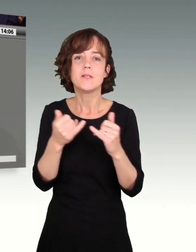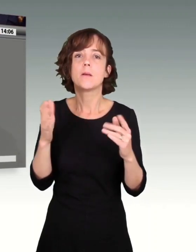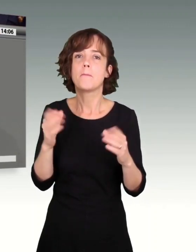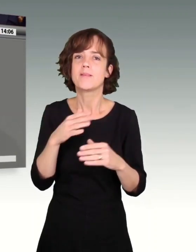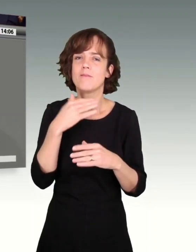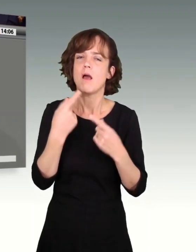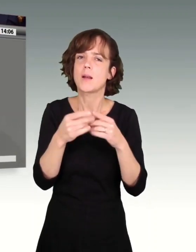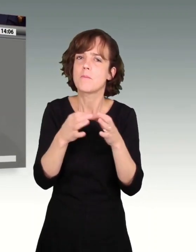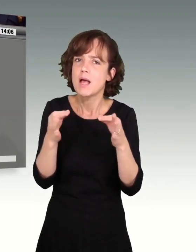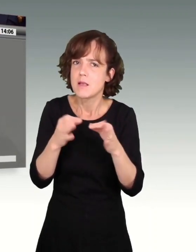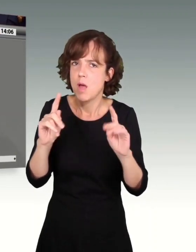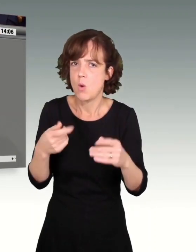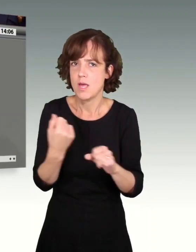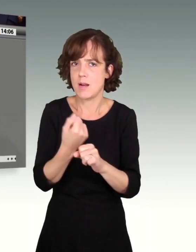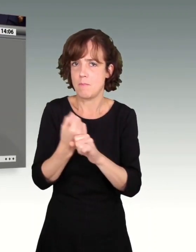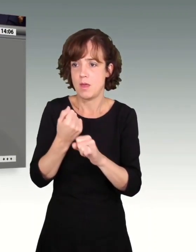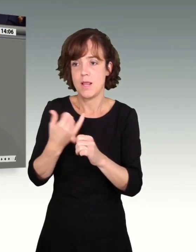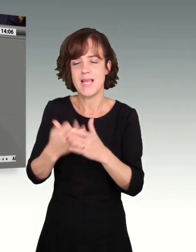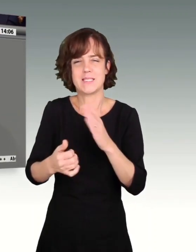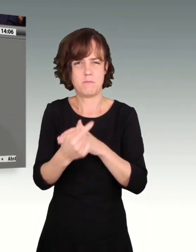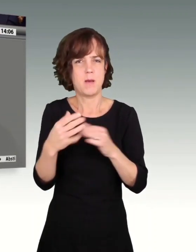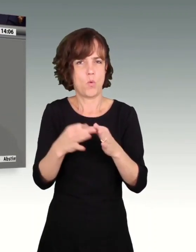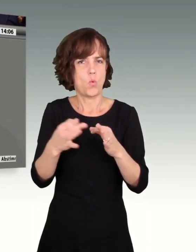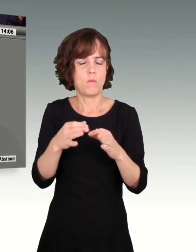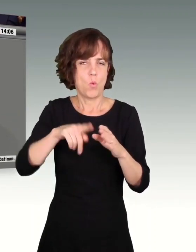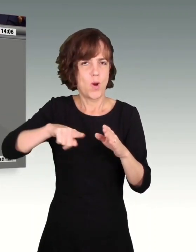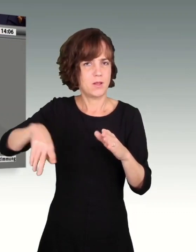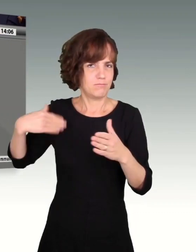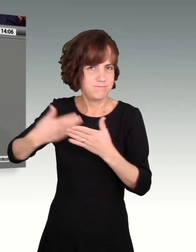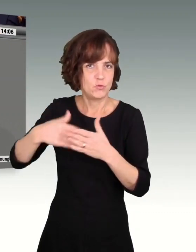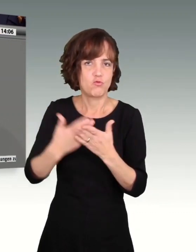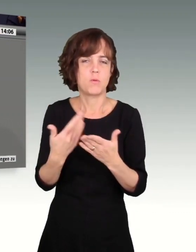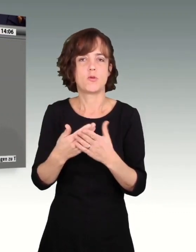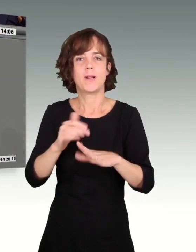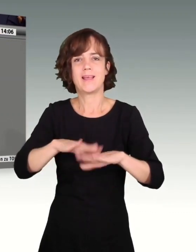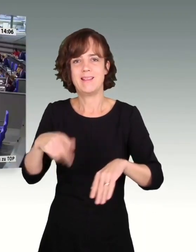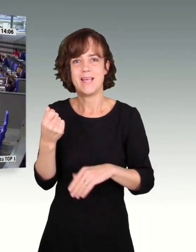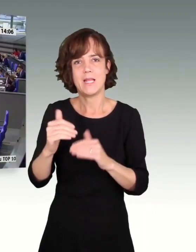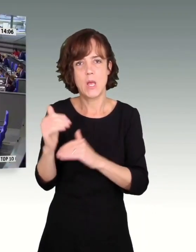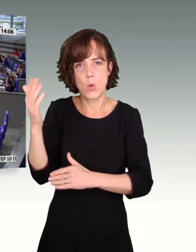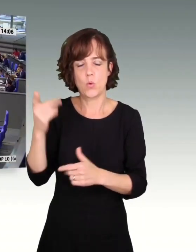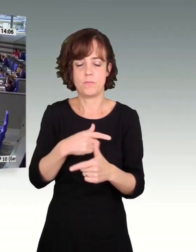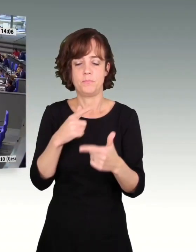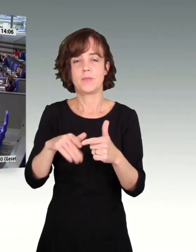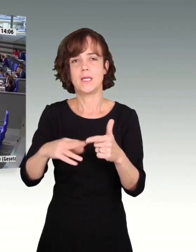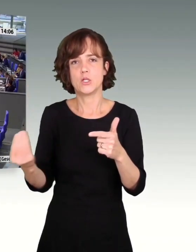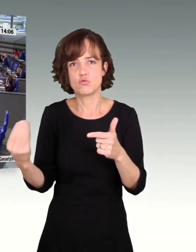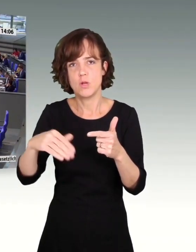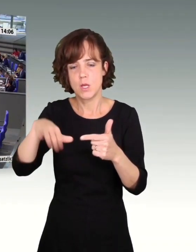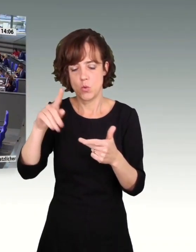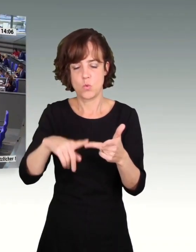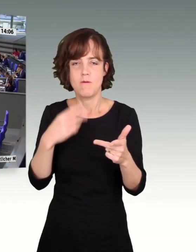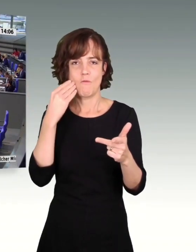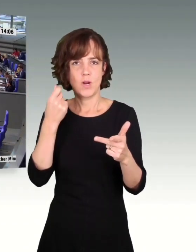anderen Maßnahmen, die wir in den letzten Monaten auf den Weg gebracht haben, mit Erhöhung von Kindergeld, mit Erhöhung von Kinderzuschlag, mit der